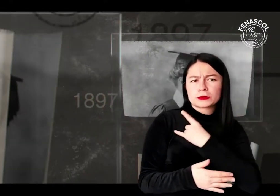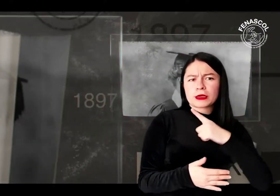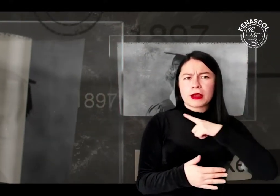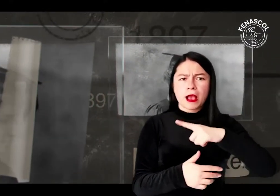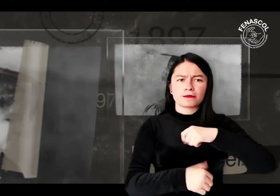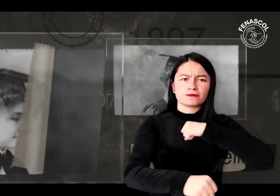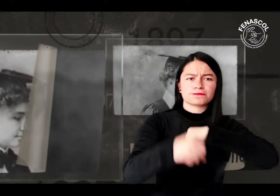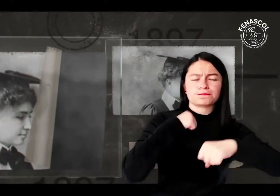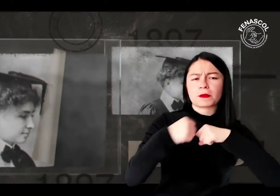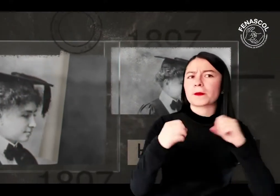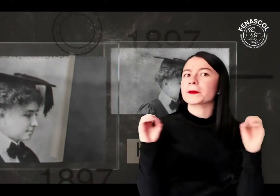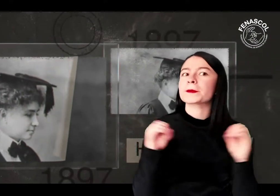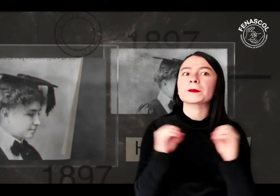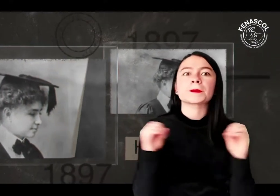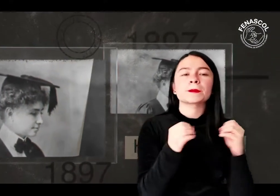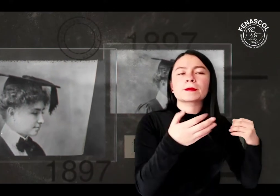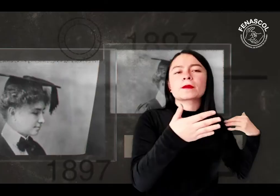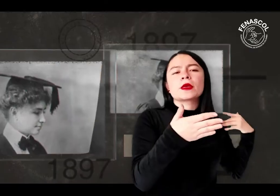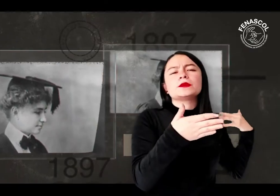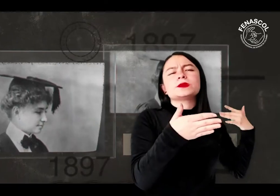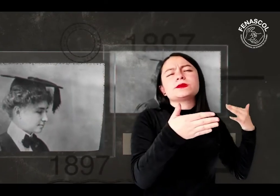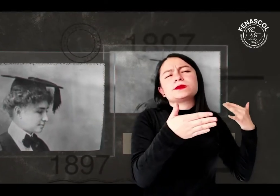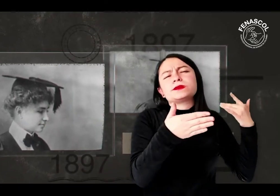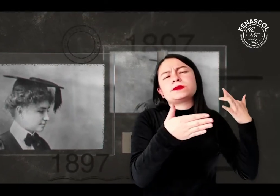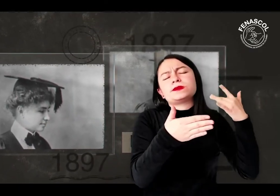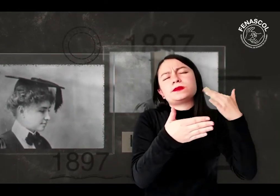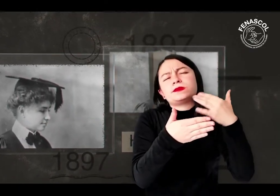sordo-ciega en graduarse de una universidad.